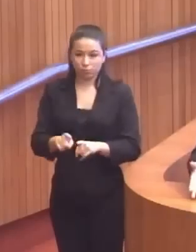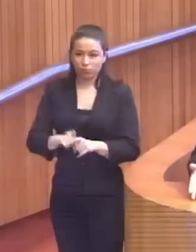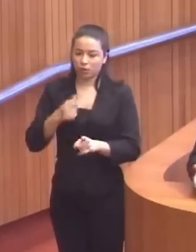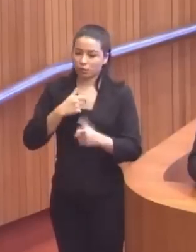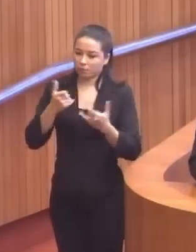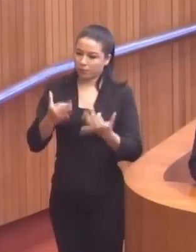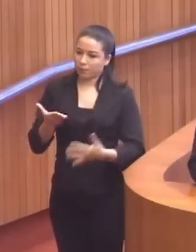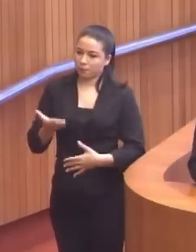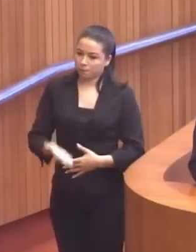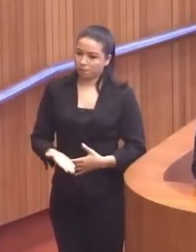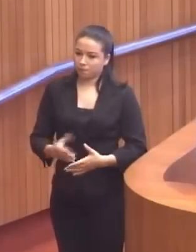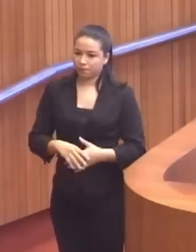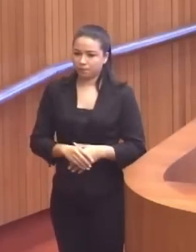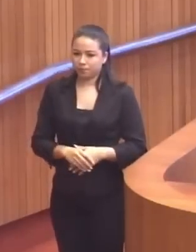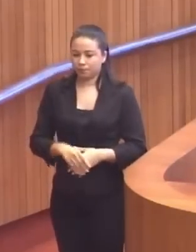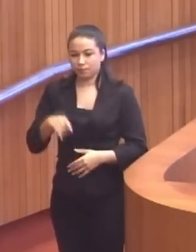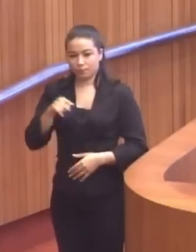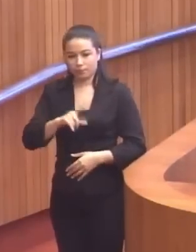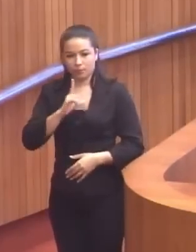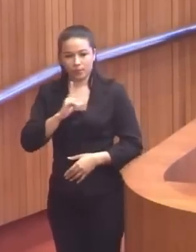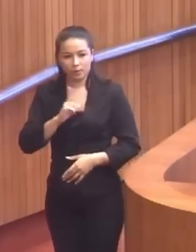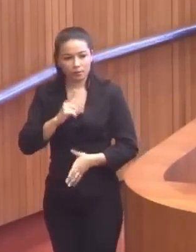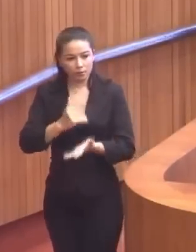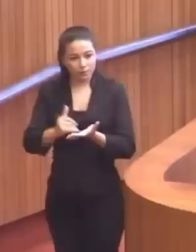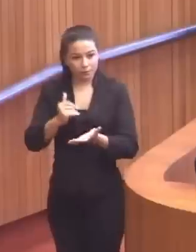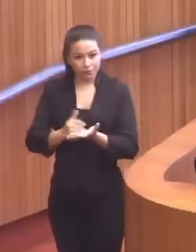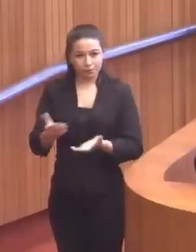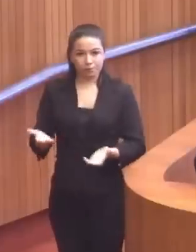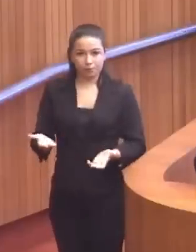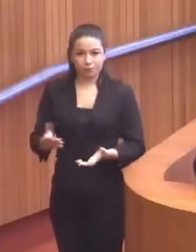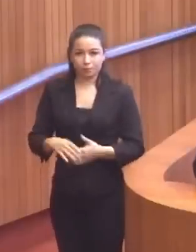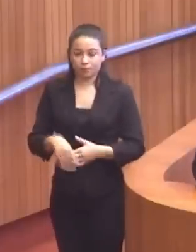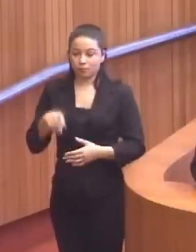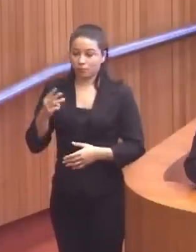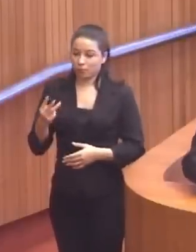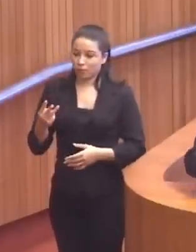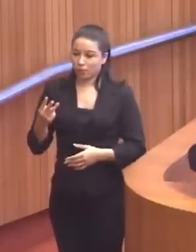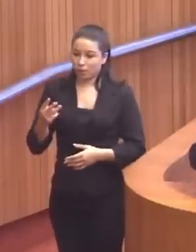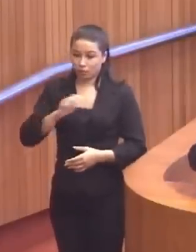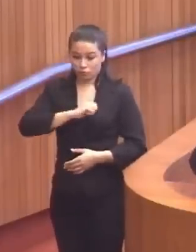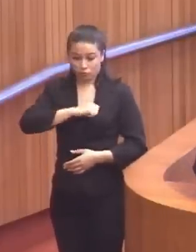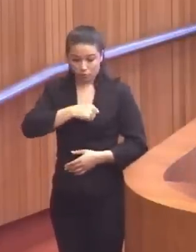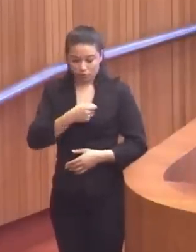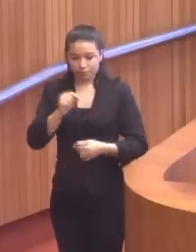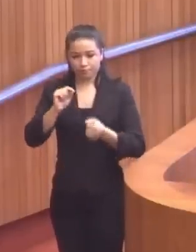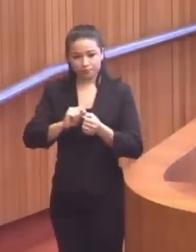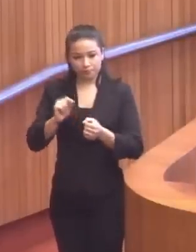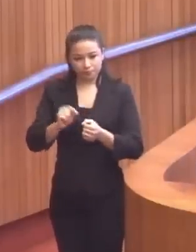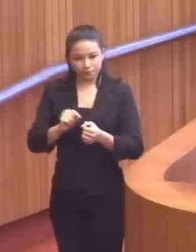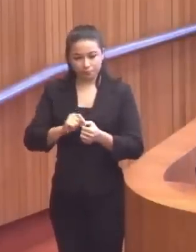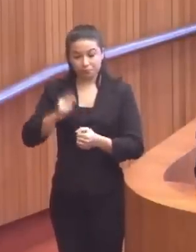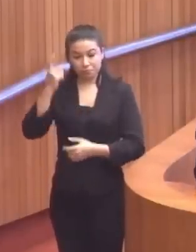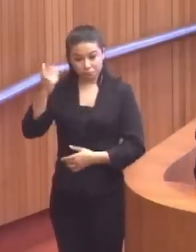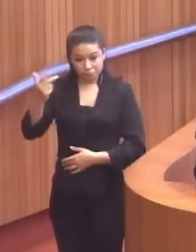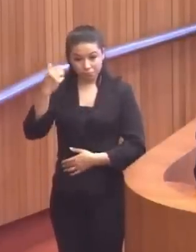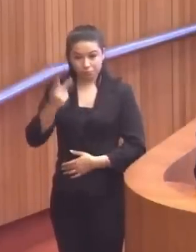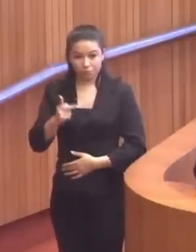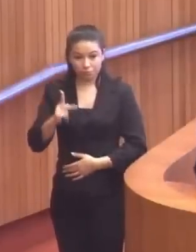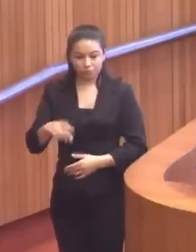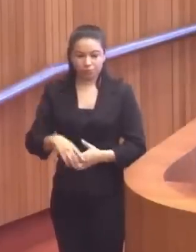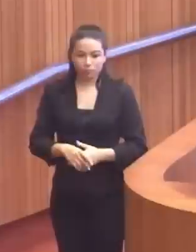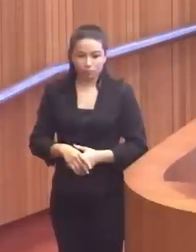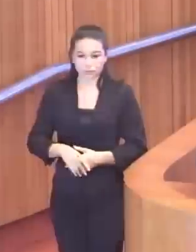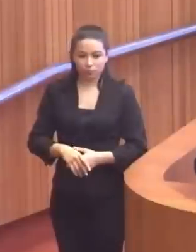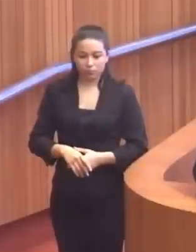Eu disse aqui que ali foi o secretário, com três delegados que montaram aquela história,